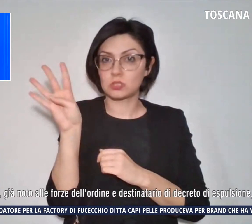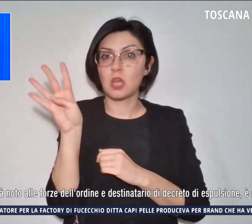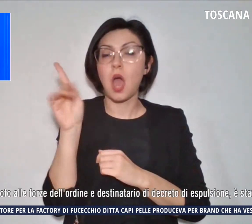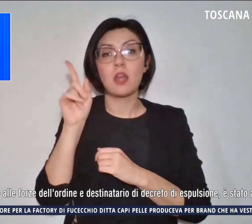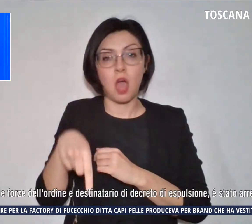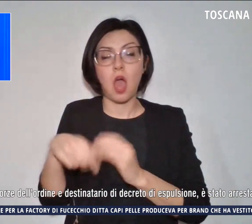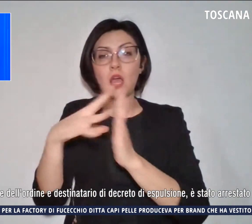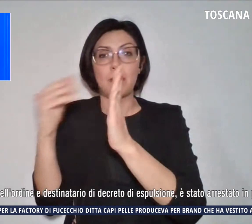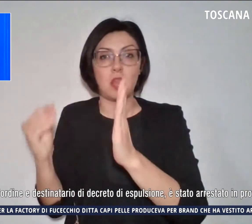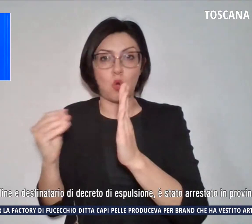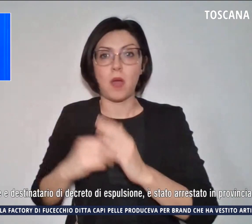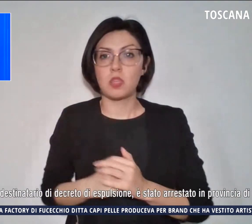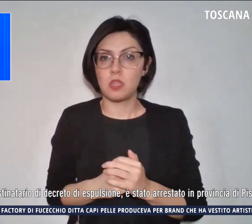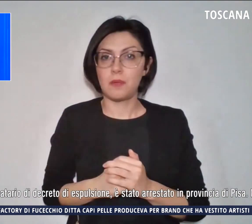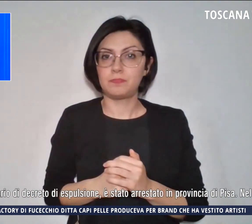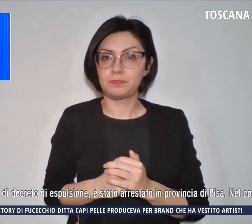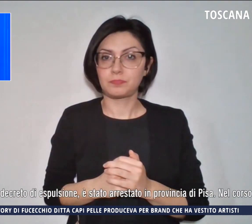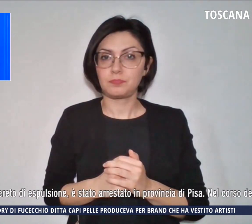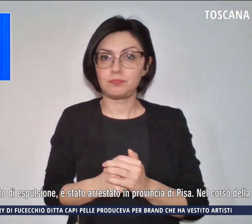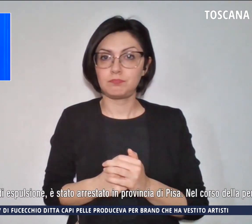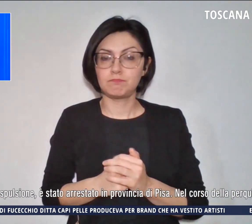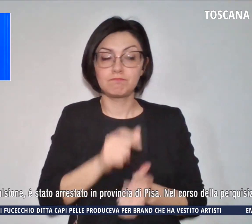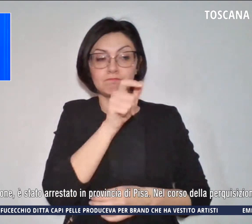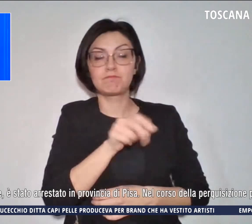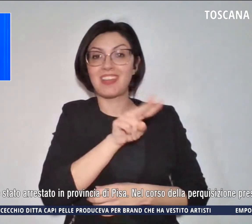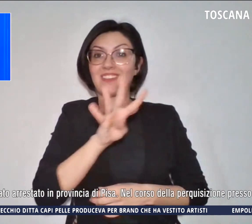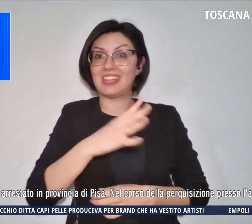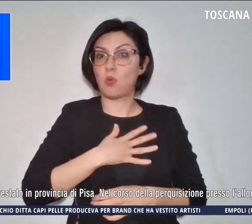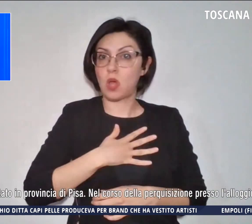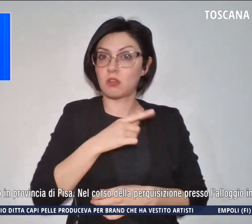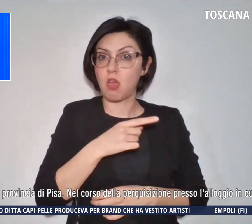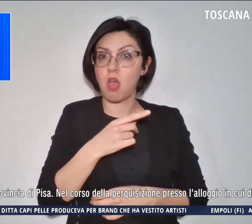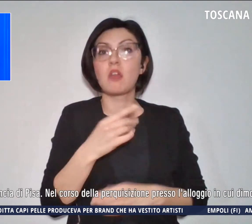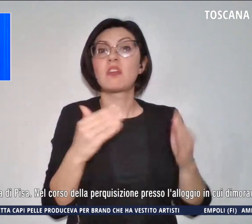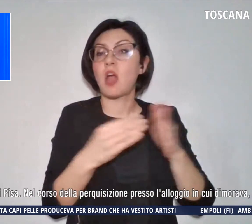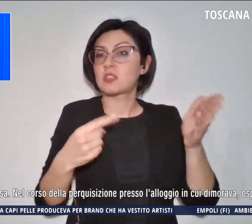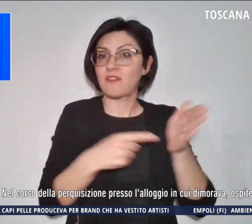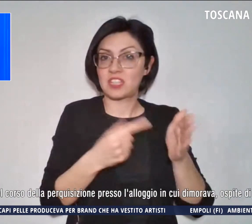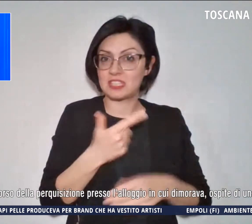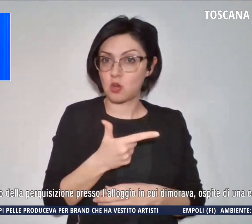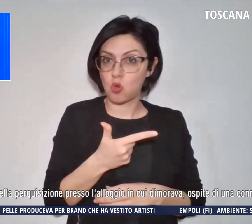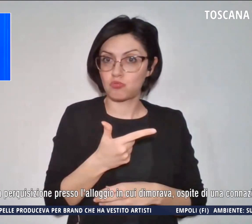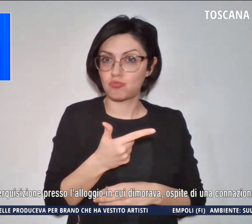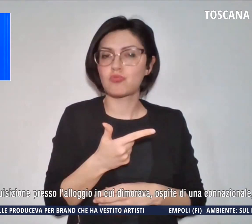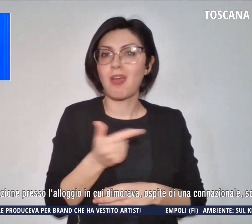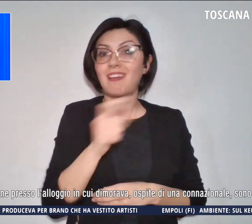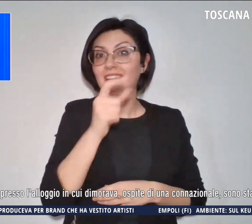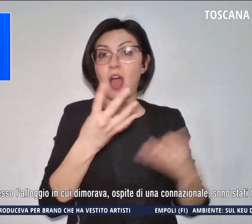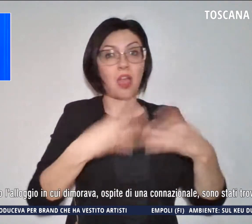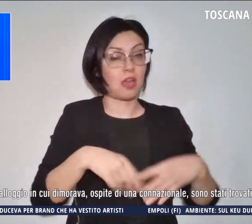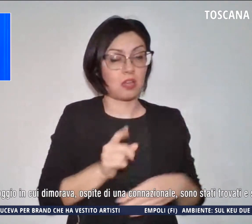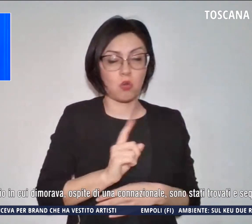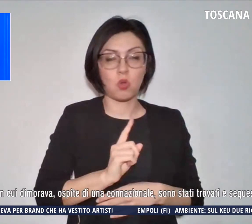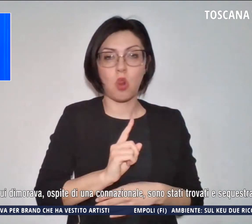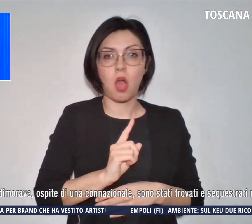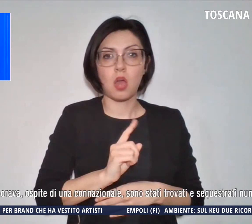Il 24enne senza fissa dimora, irregolare in Italia, è già